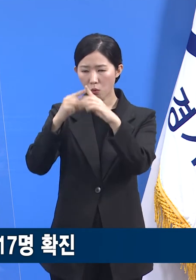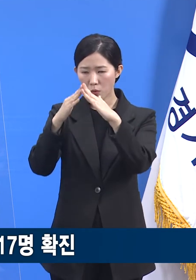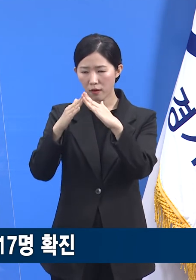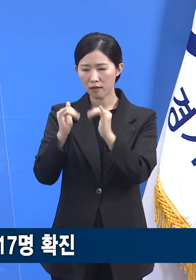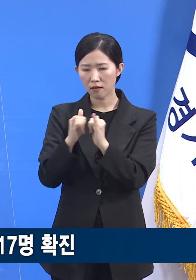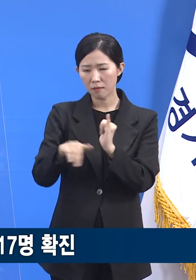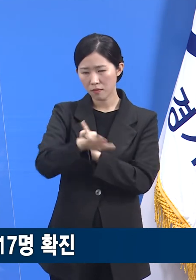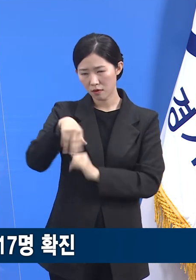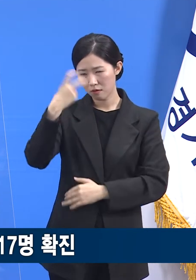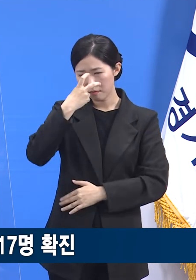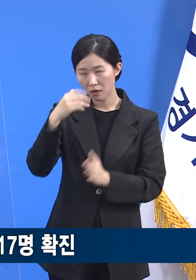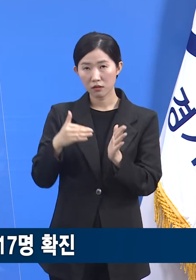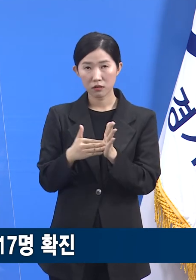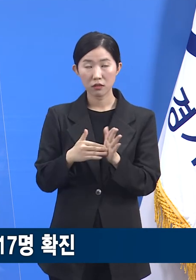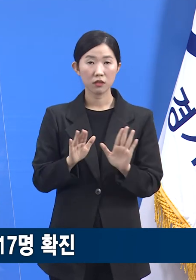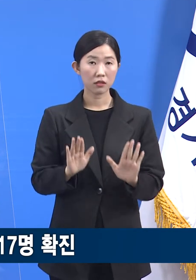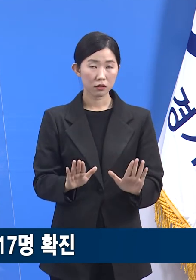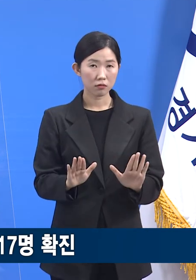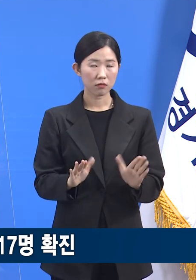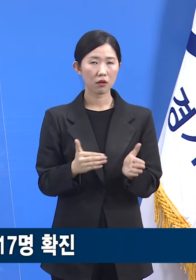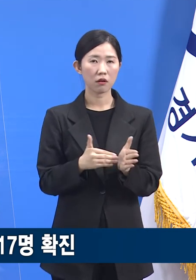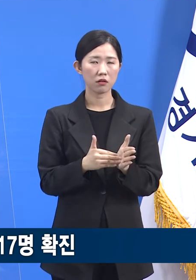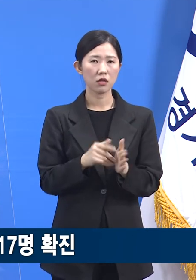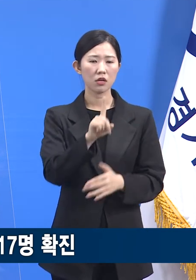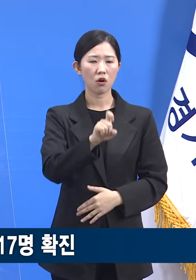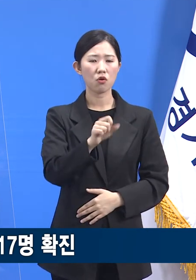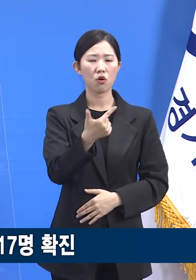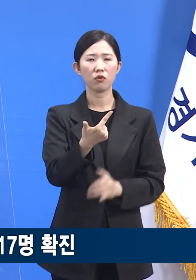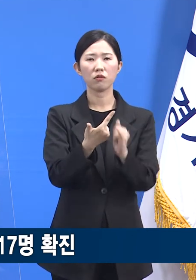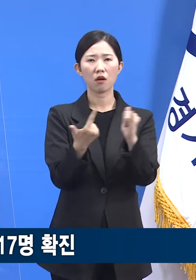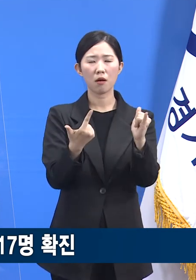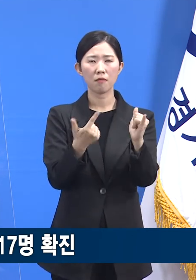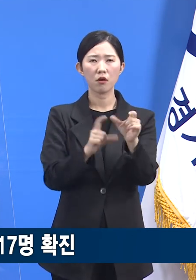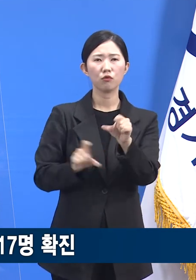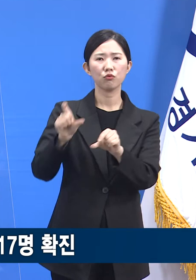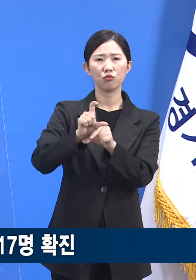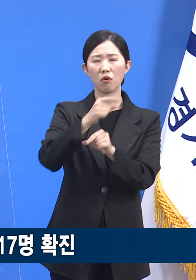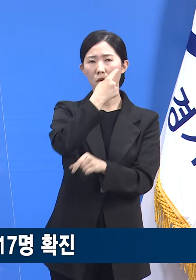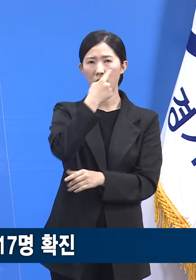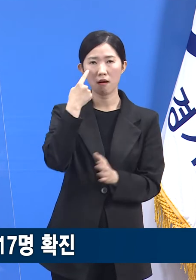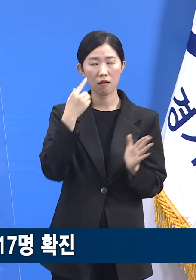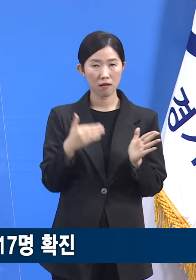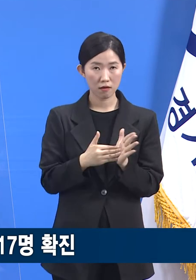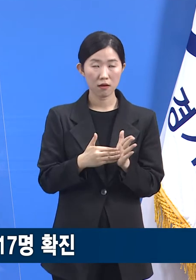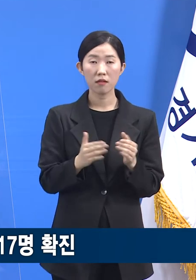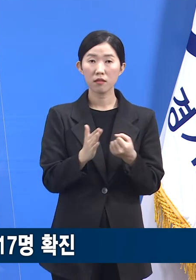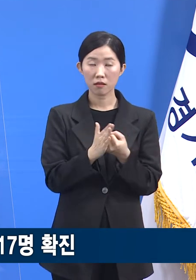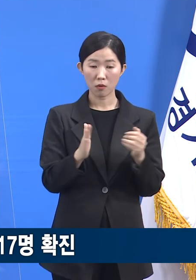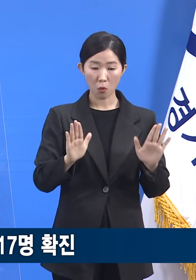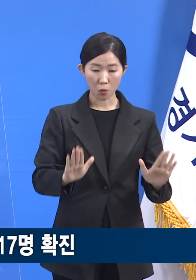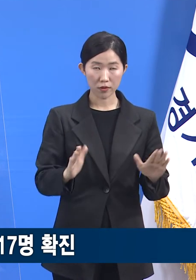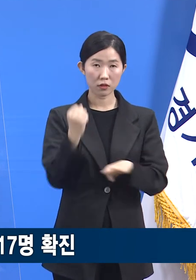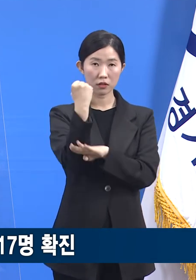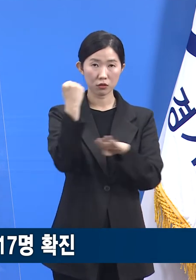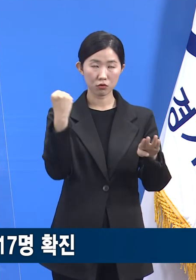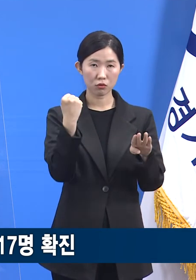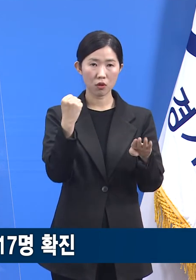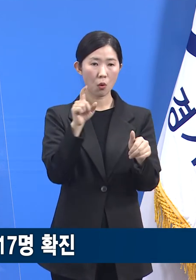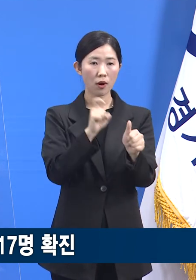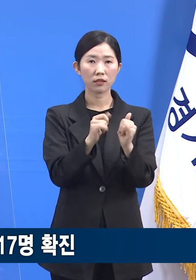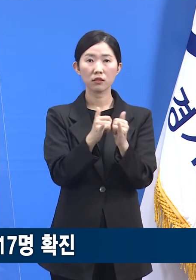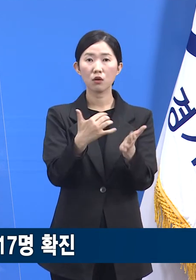5일까지 16명이 추가로 양성 판정을 받으면서 6일 0시 기준 총 확진자는